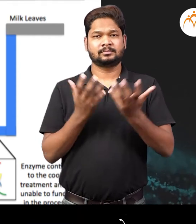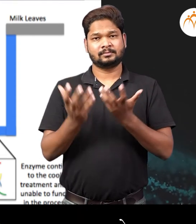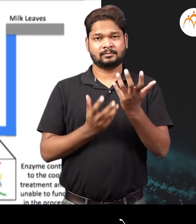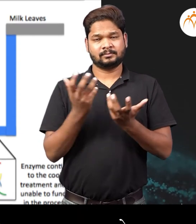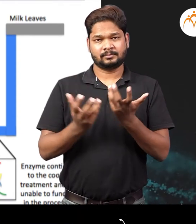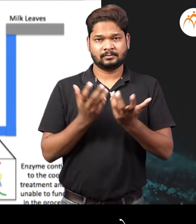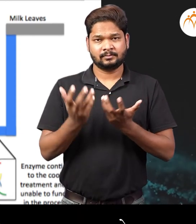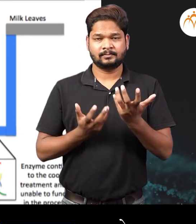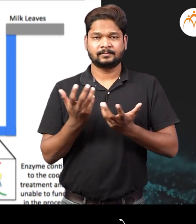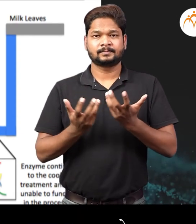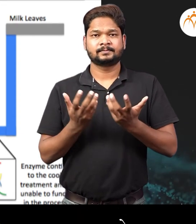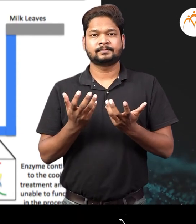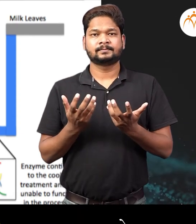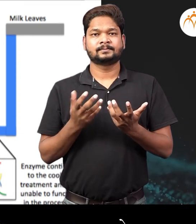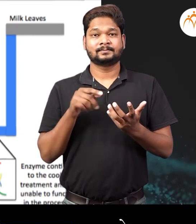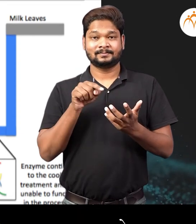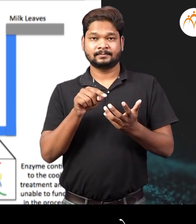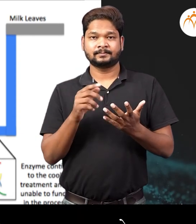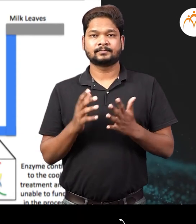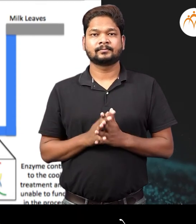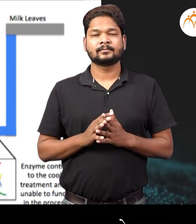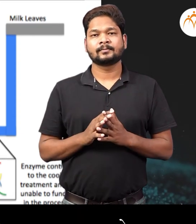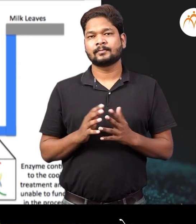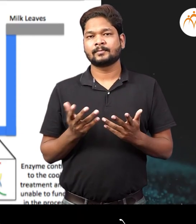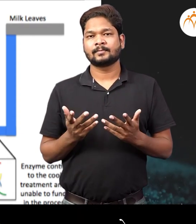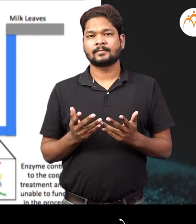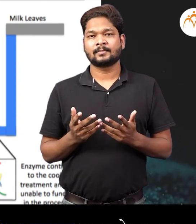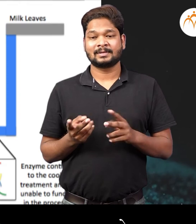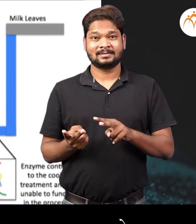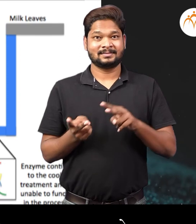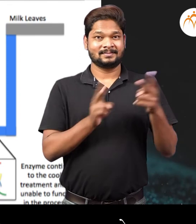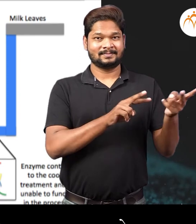त्या नंतर ते एकदम थंड करून कमी तापमानाला साठवले जाता